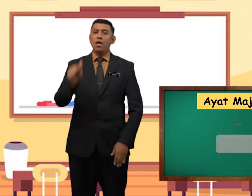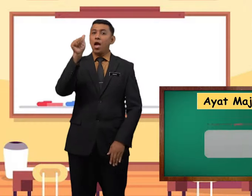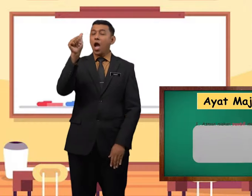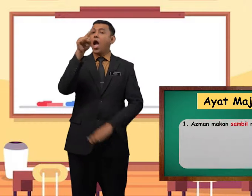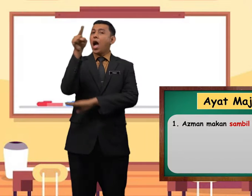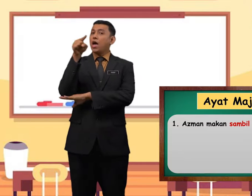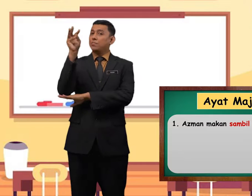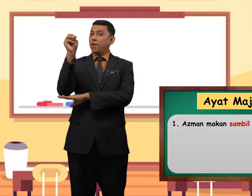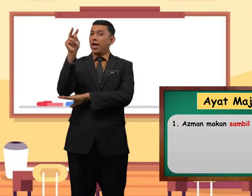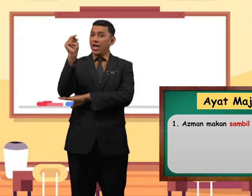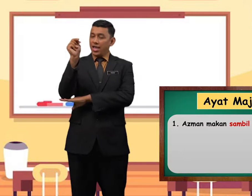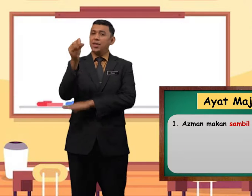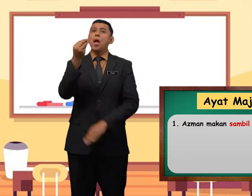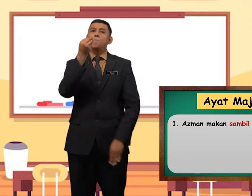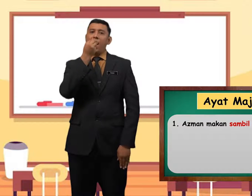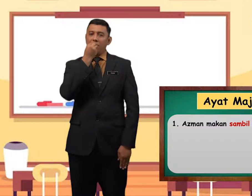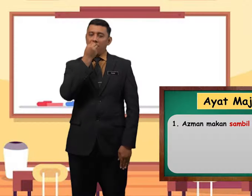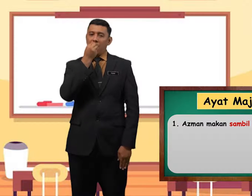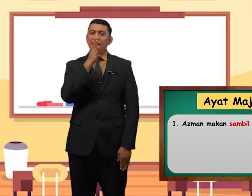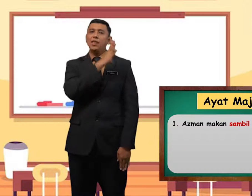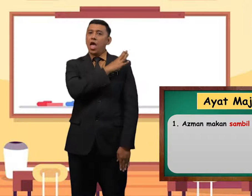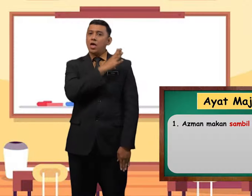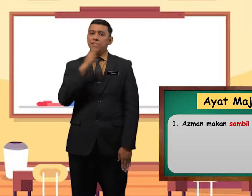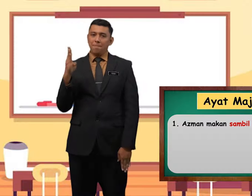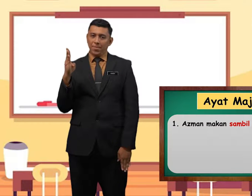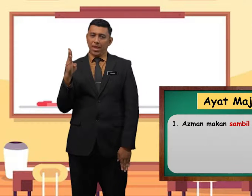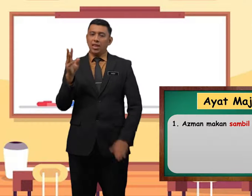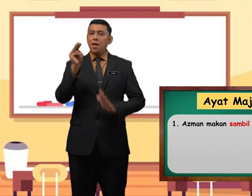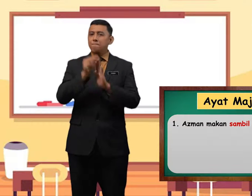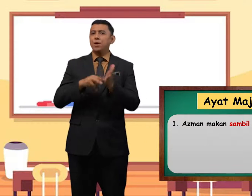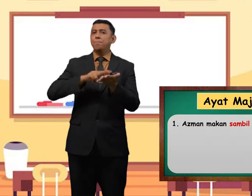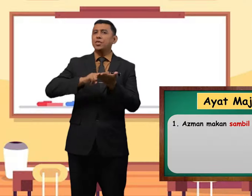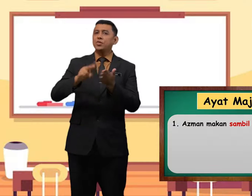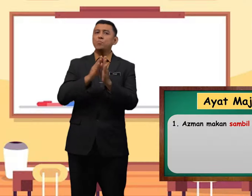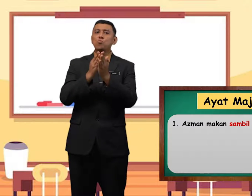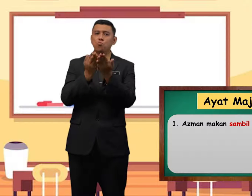Azman makan sambil membaca buku.